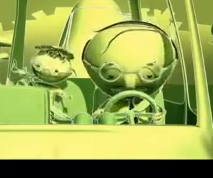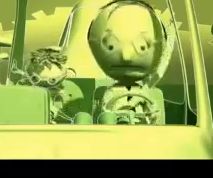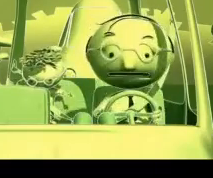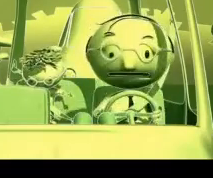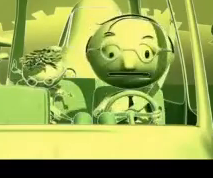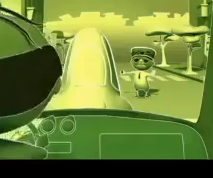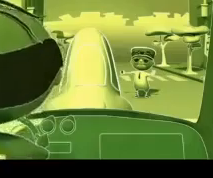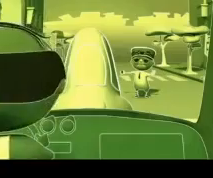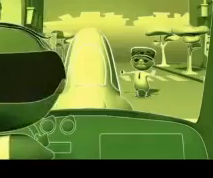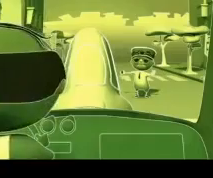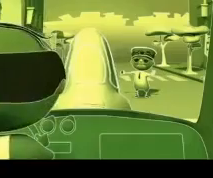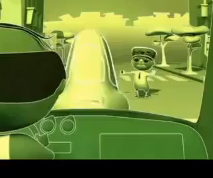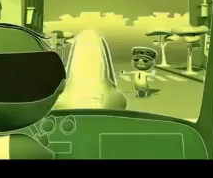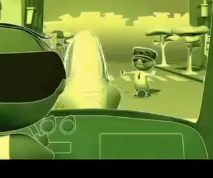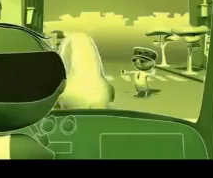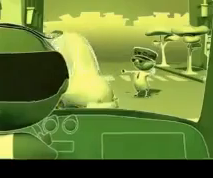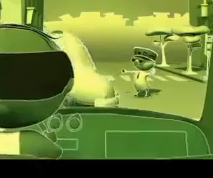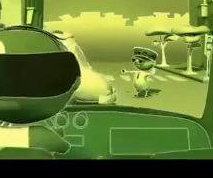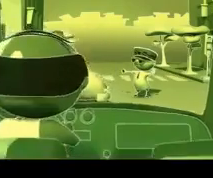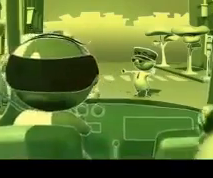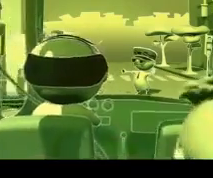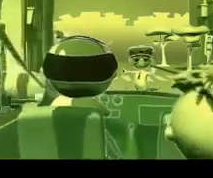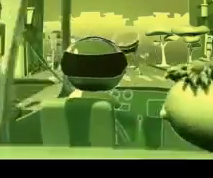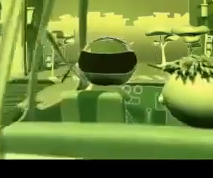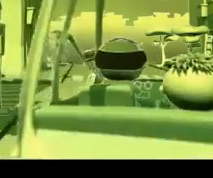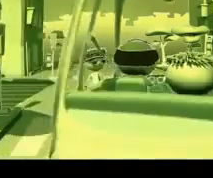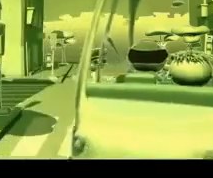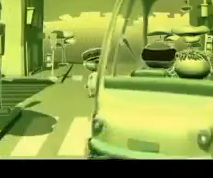Así que antes de que la gente le viera, aceleró y giró a la derecha.